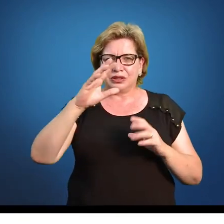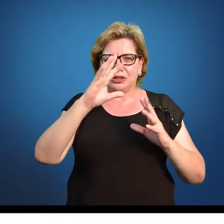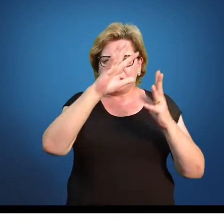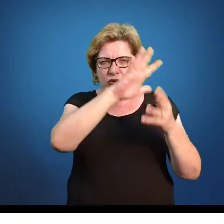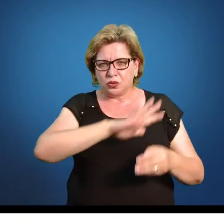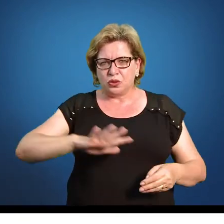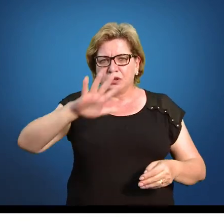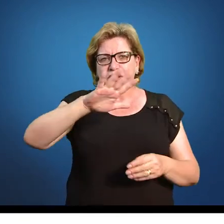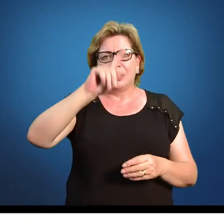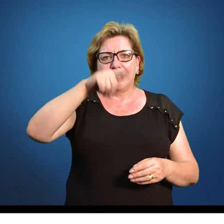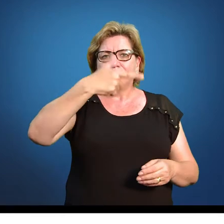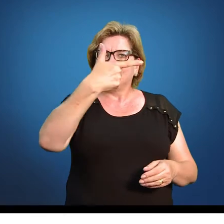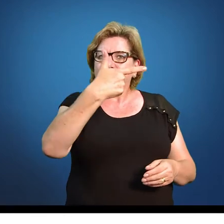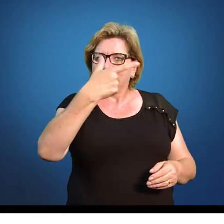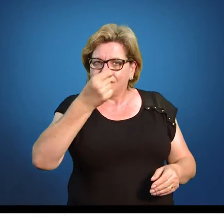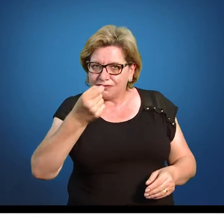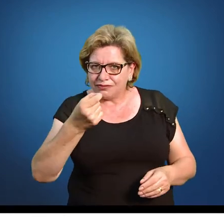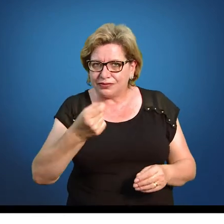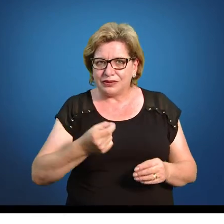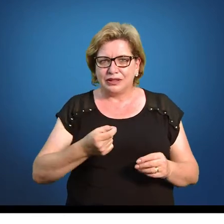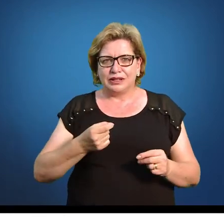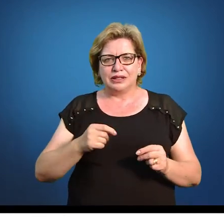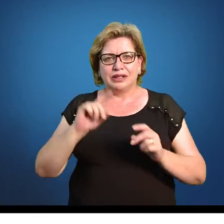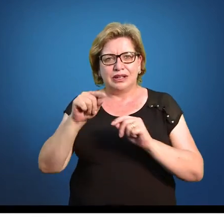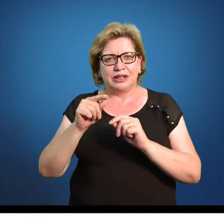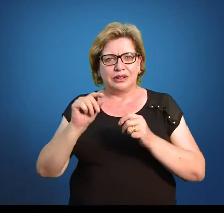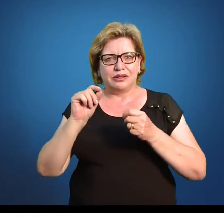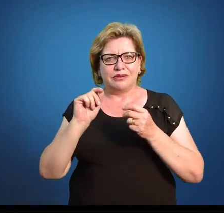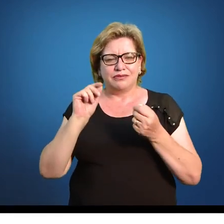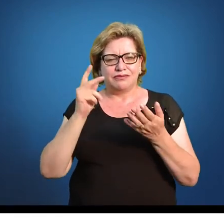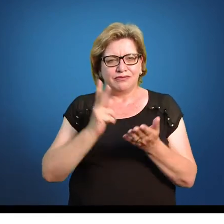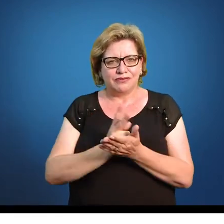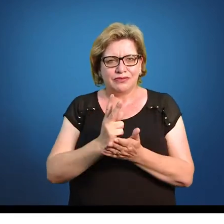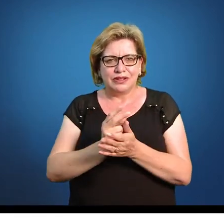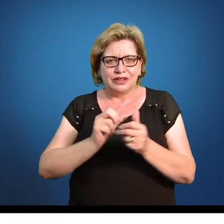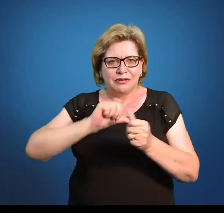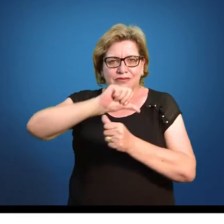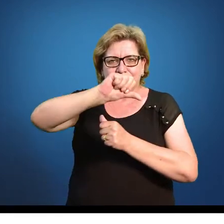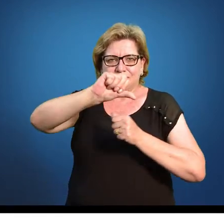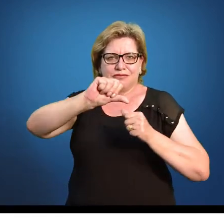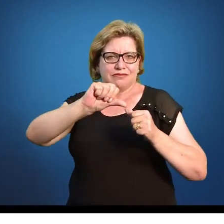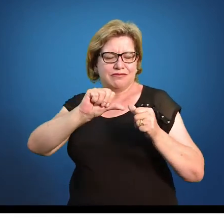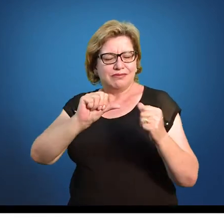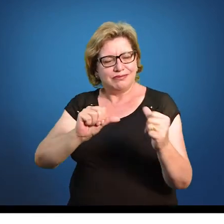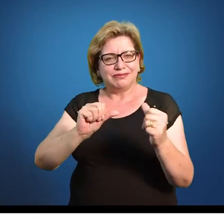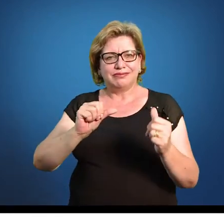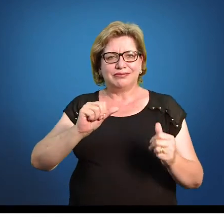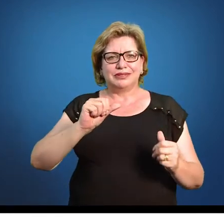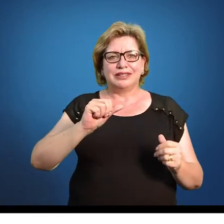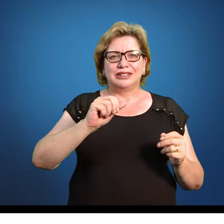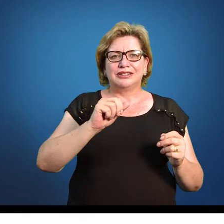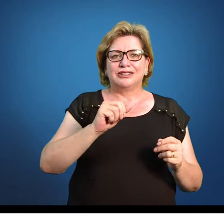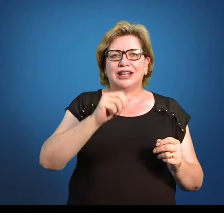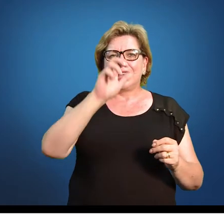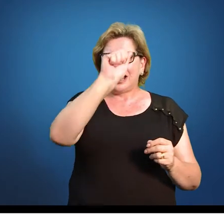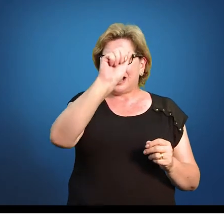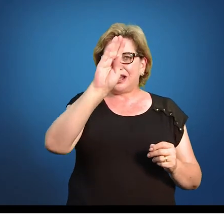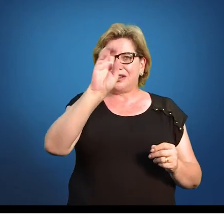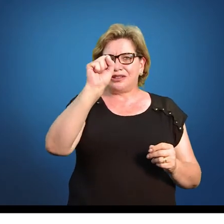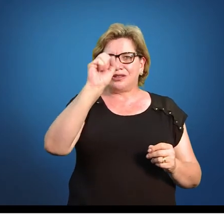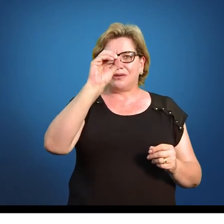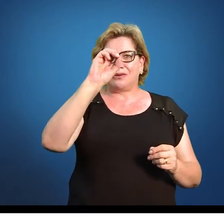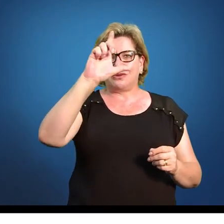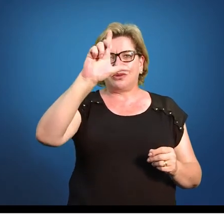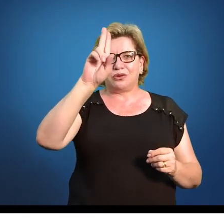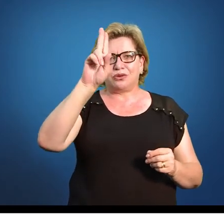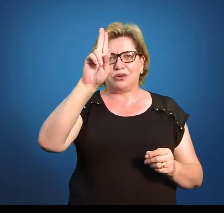fez parte da amostra? 20. Eu simplesmente fiz a conversão. Dos valores absolutos para a porcentagem. Então, a